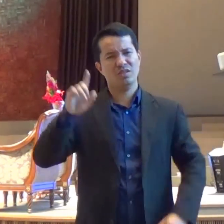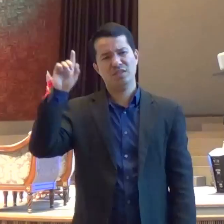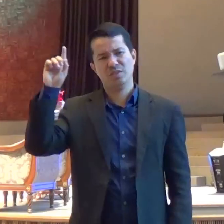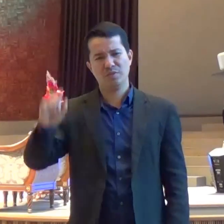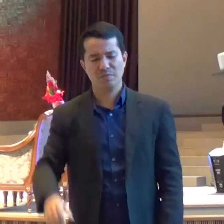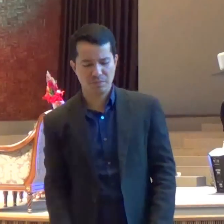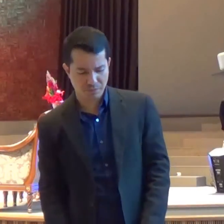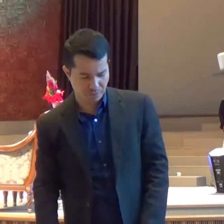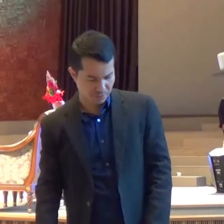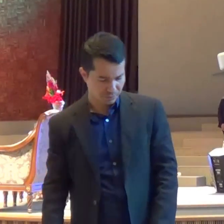Amor